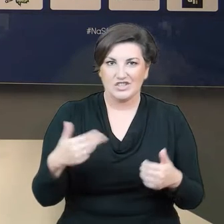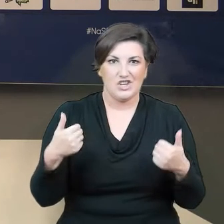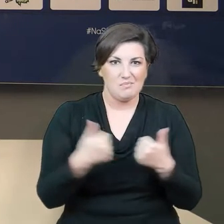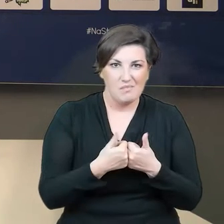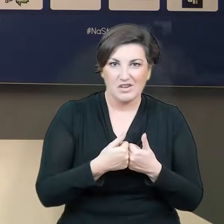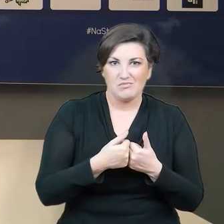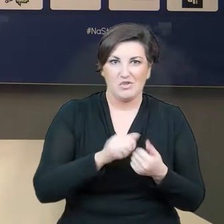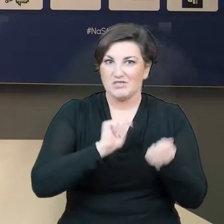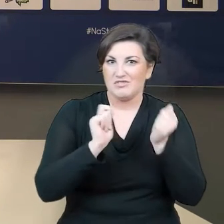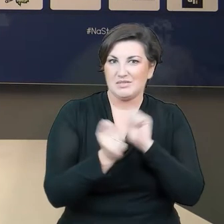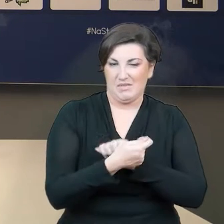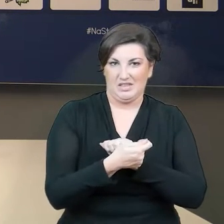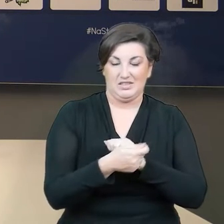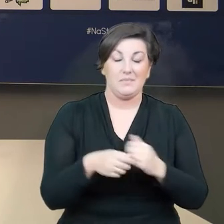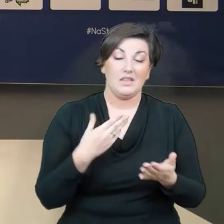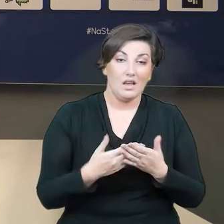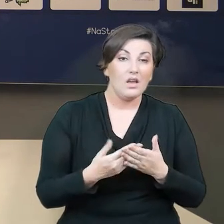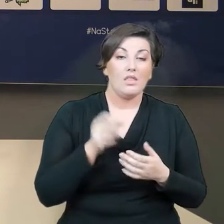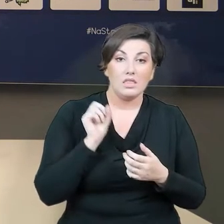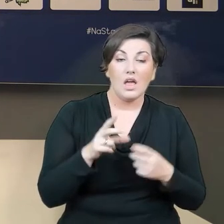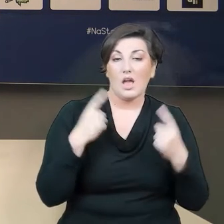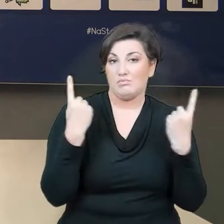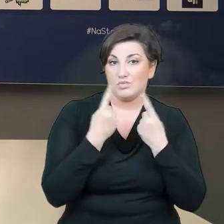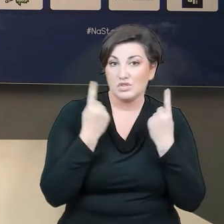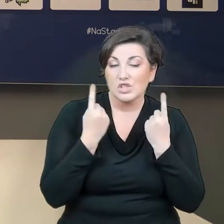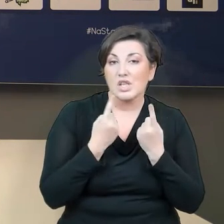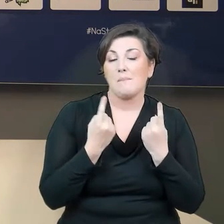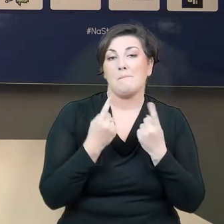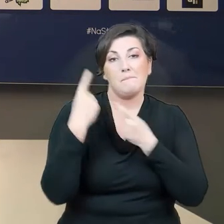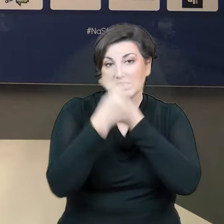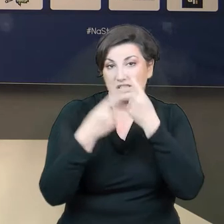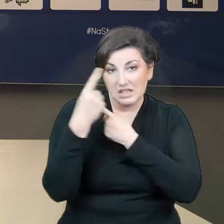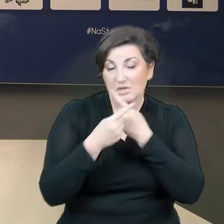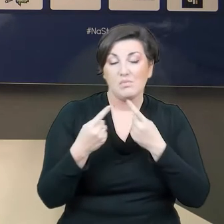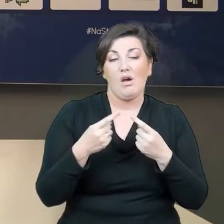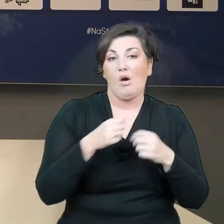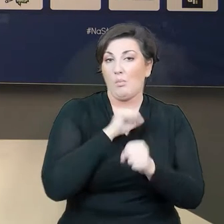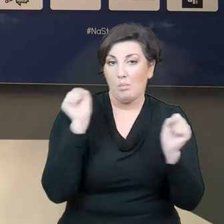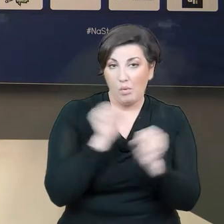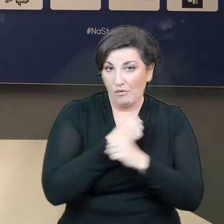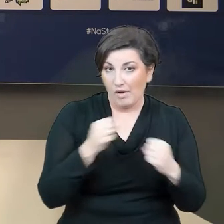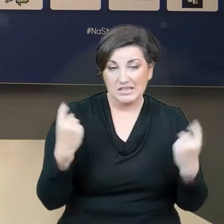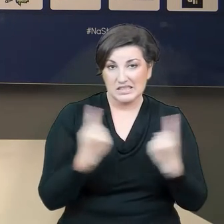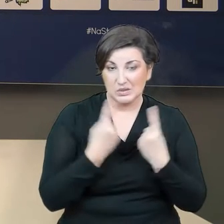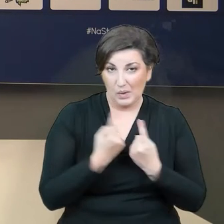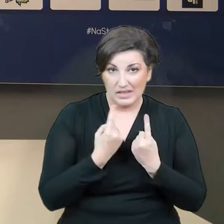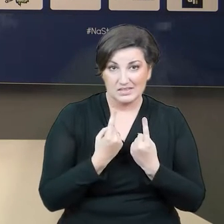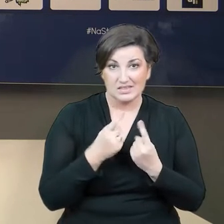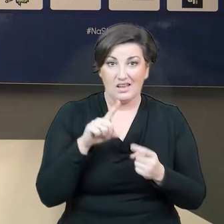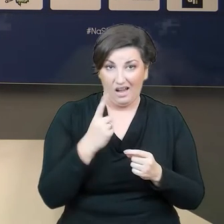powadze sytuacji, która jest w naszych tutaj szeregach, ale w większości